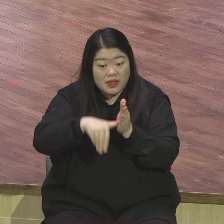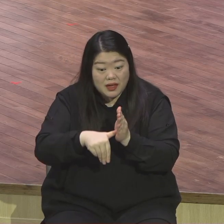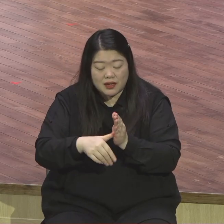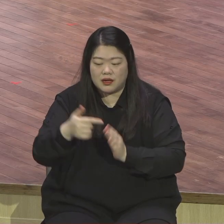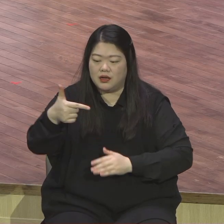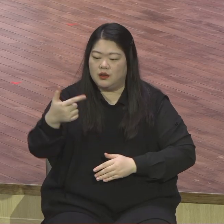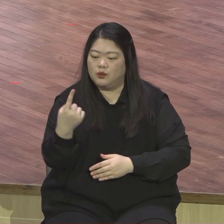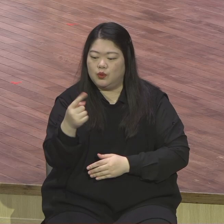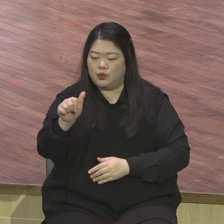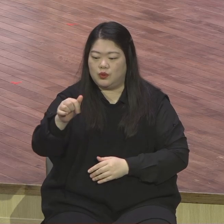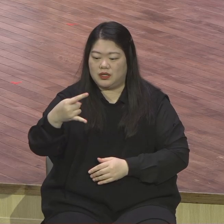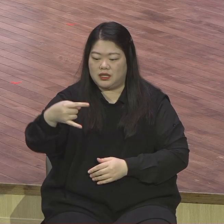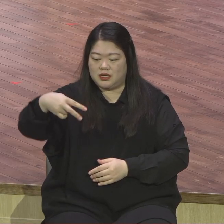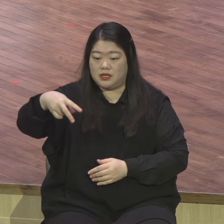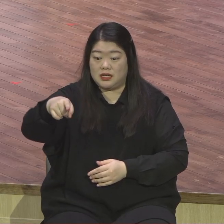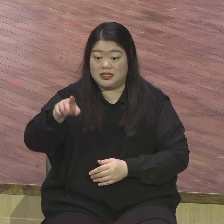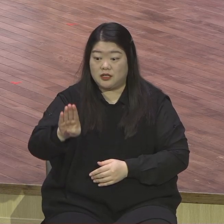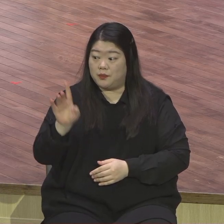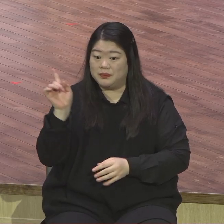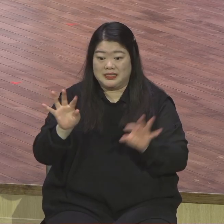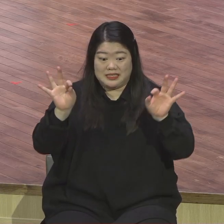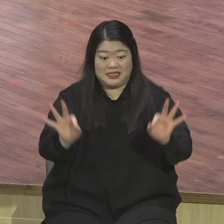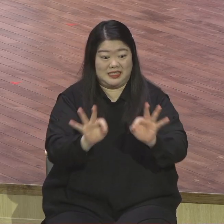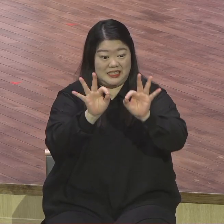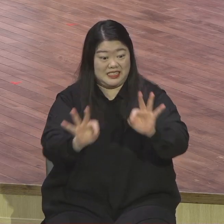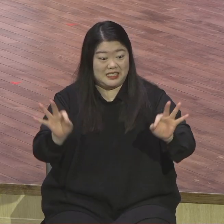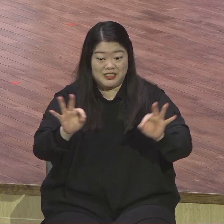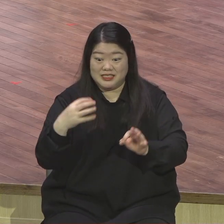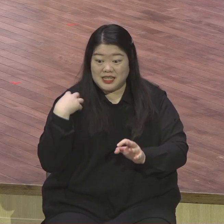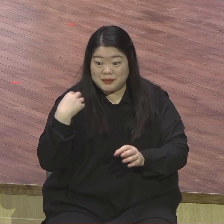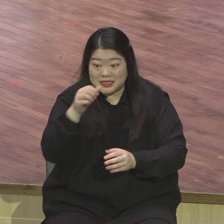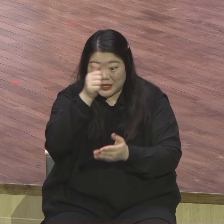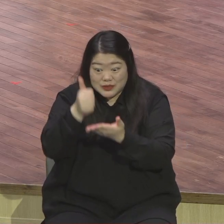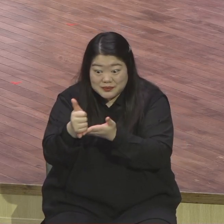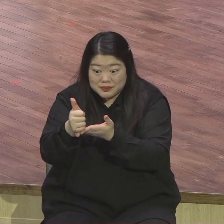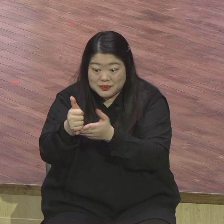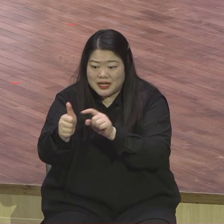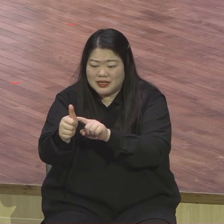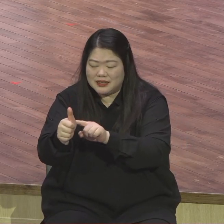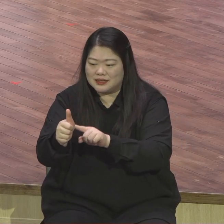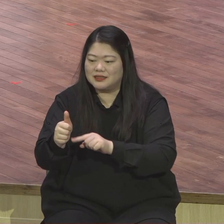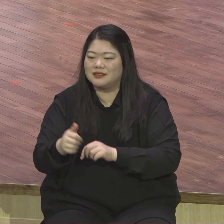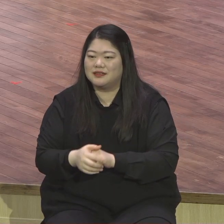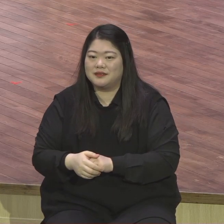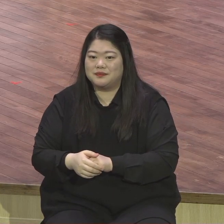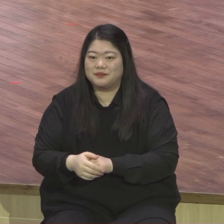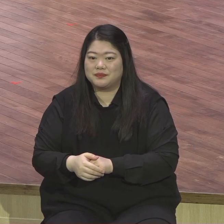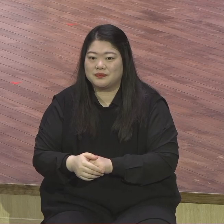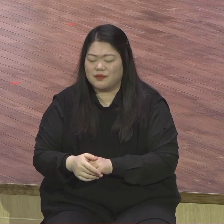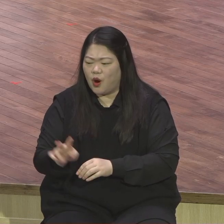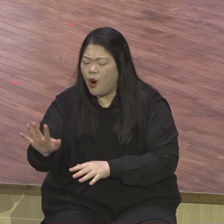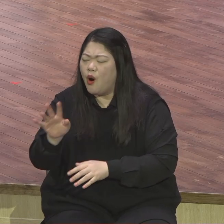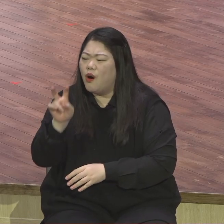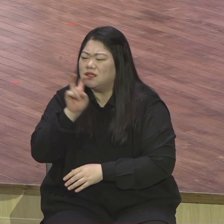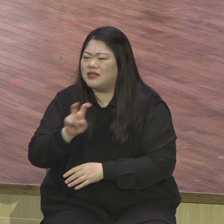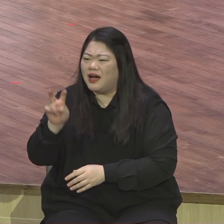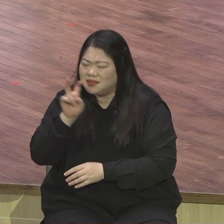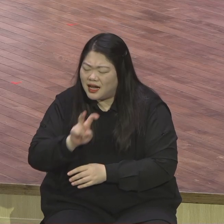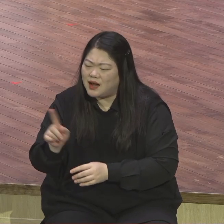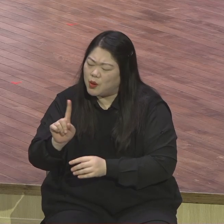무슨 매 찬양 매 삼십 부르고 돌아오는 거 그것도 좋지만은 너무 감사한데 그것도 준비한다고 얼마나